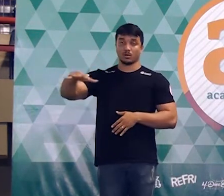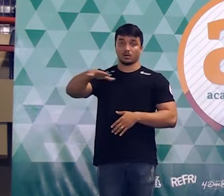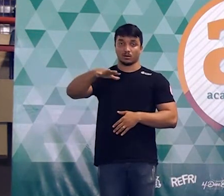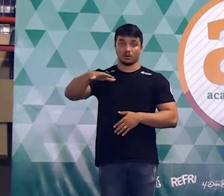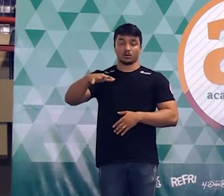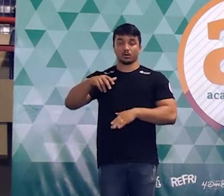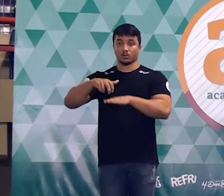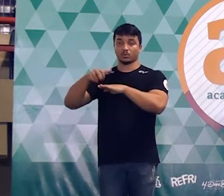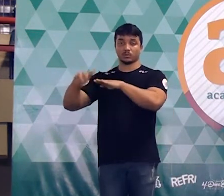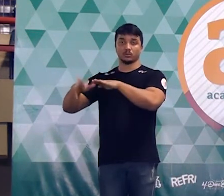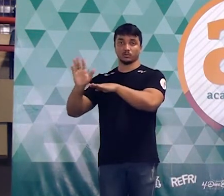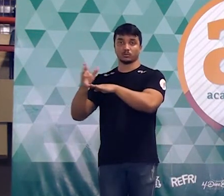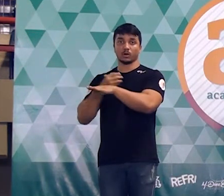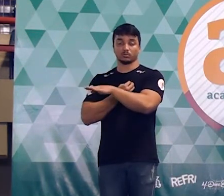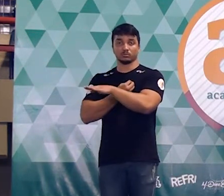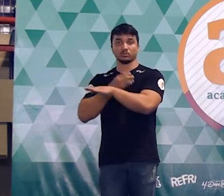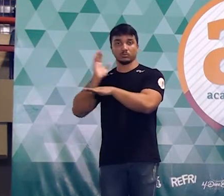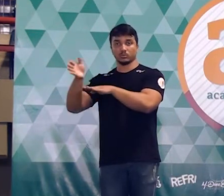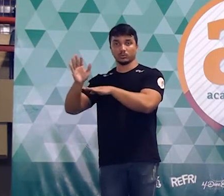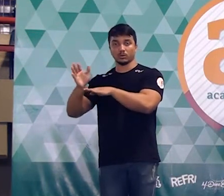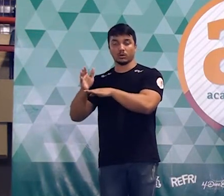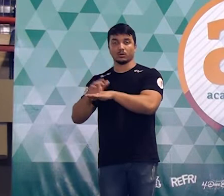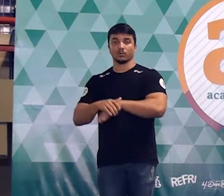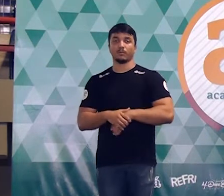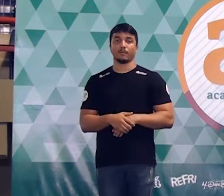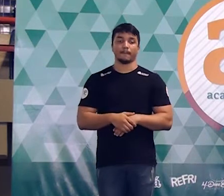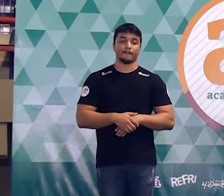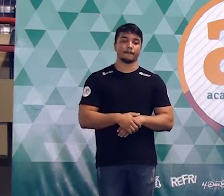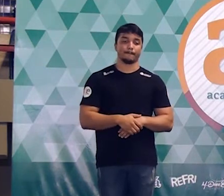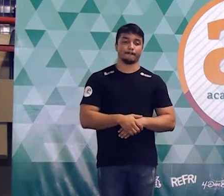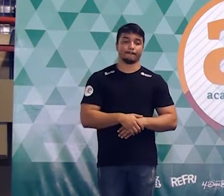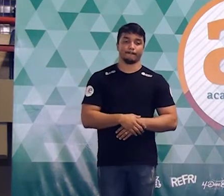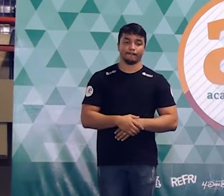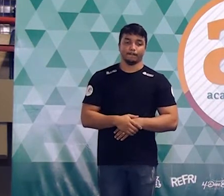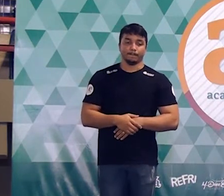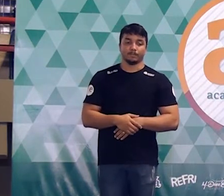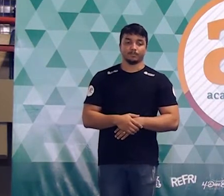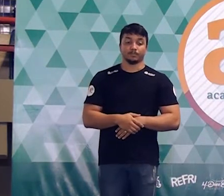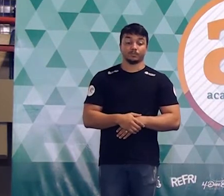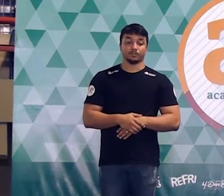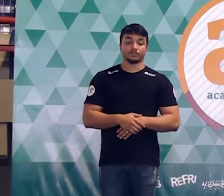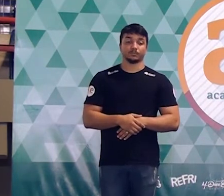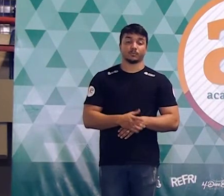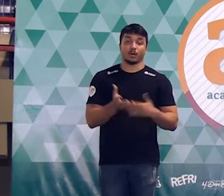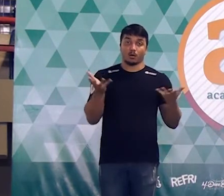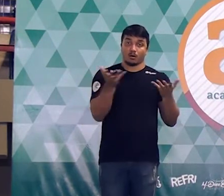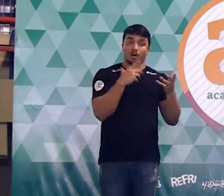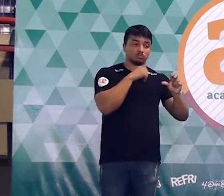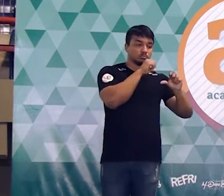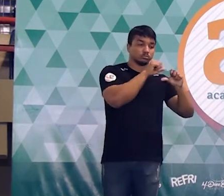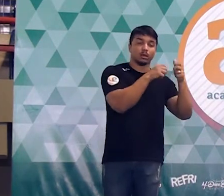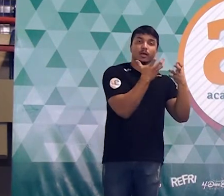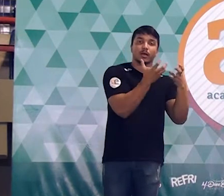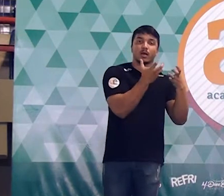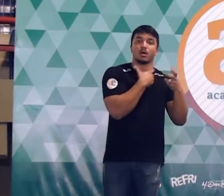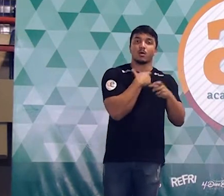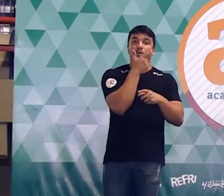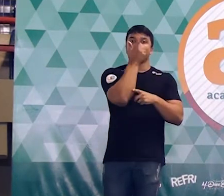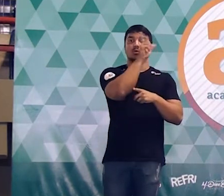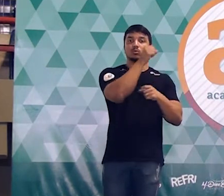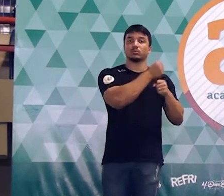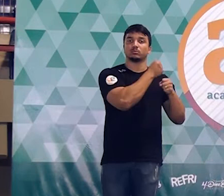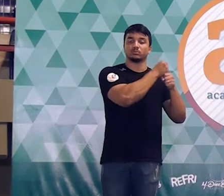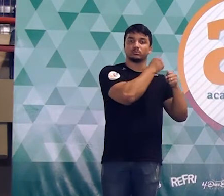A área da piscina que já existia nesse terreno. Tá. E o que é que o cara quer fazer agora? Ele quer construir uma outra